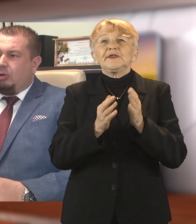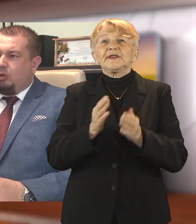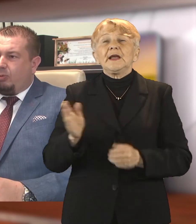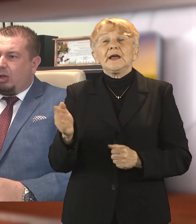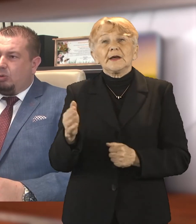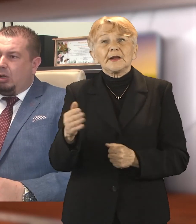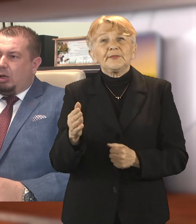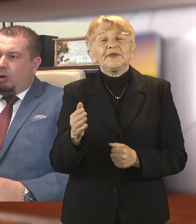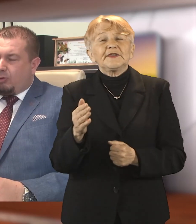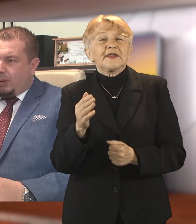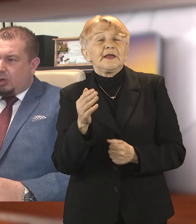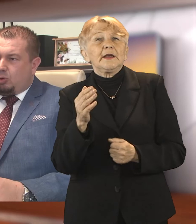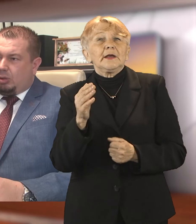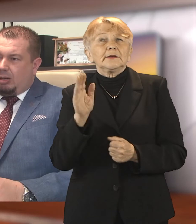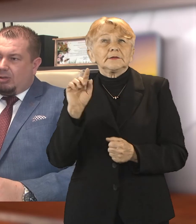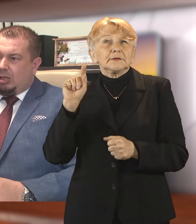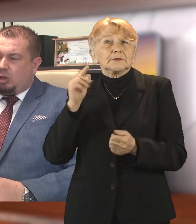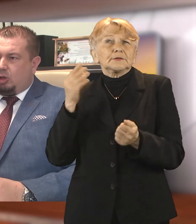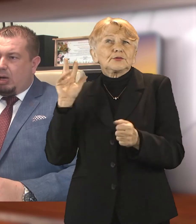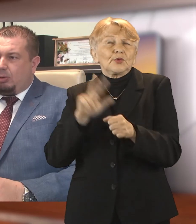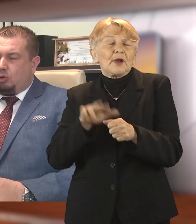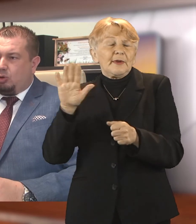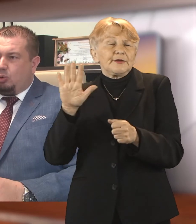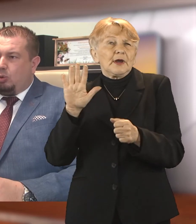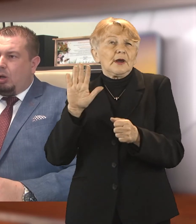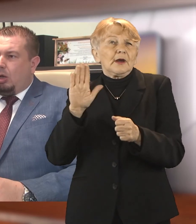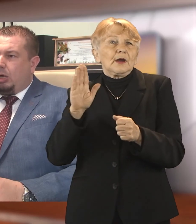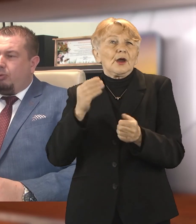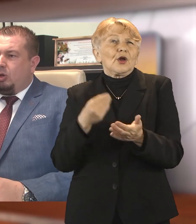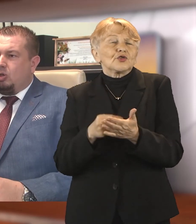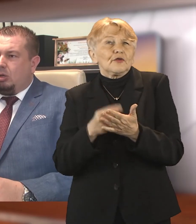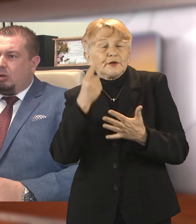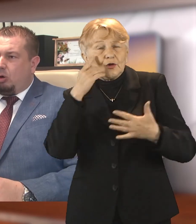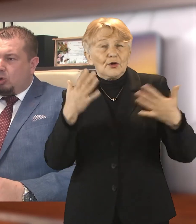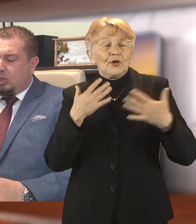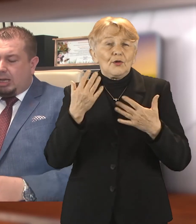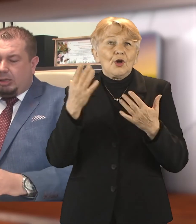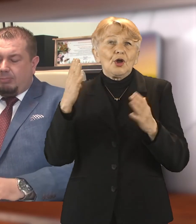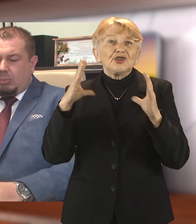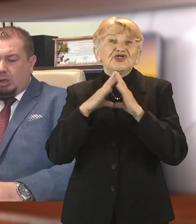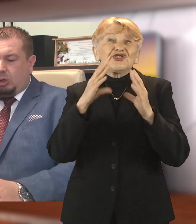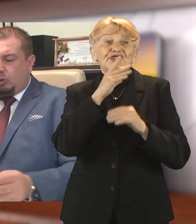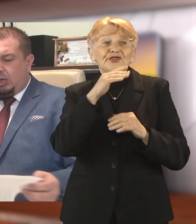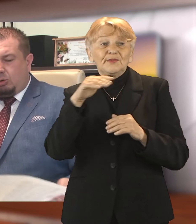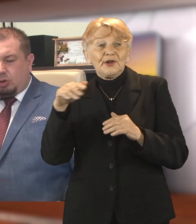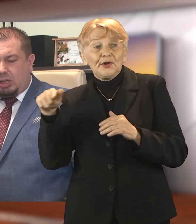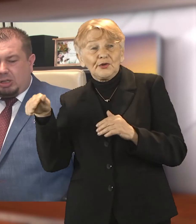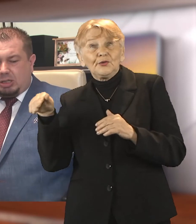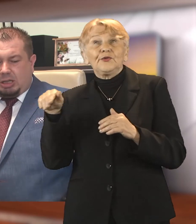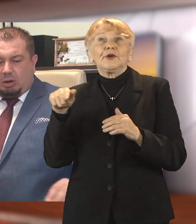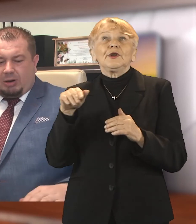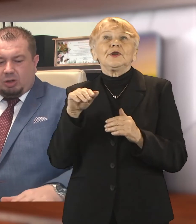stąd deklaracja również powiatu o wsparciu tej inwestycji, jeśli miałaby dojść do skutku, jak również Odrostrady. Tutaj na